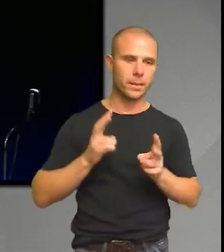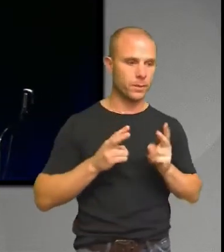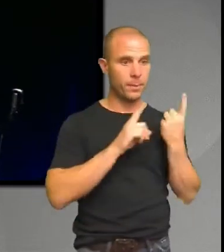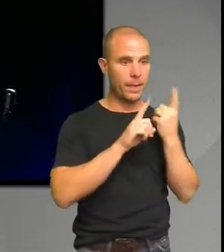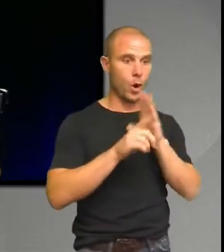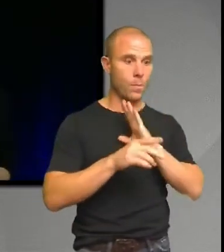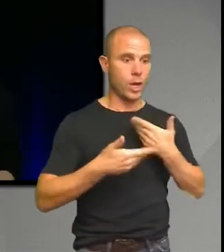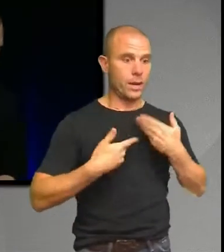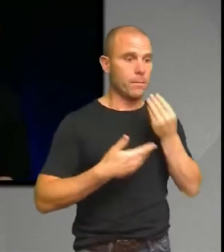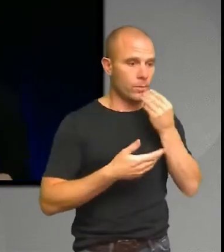Men...